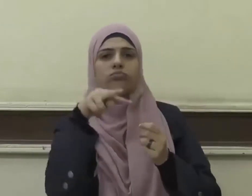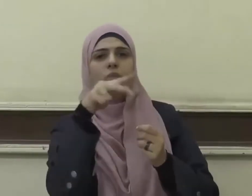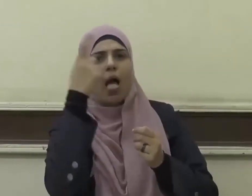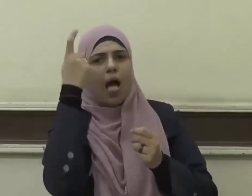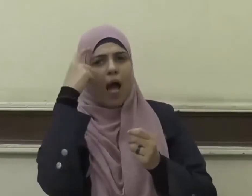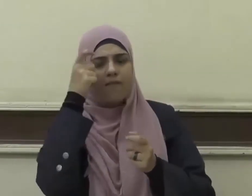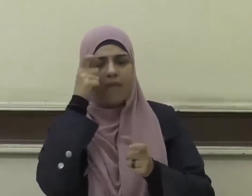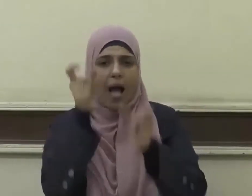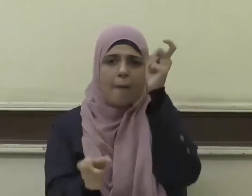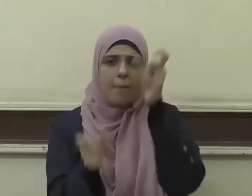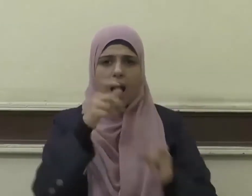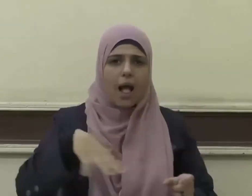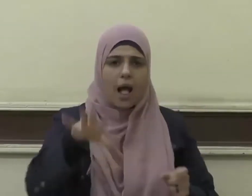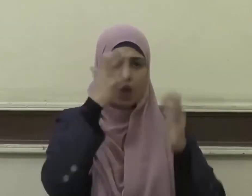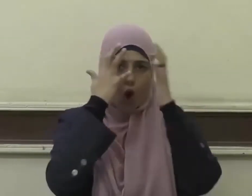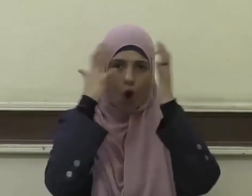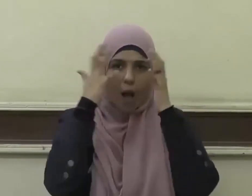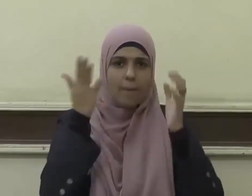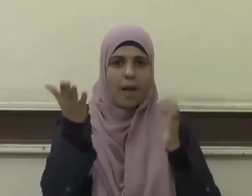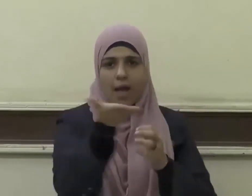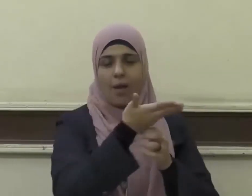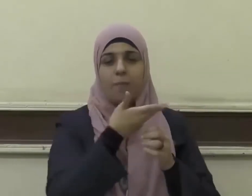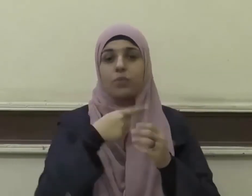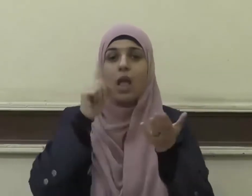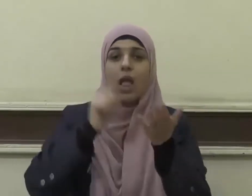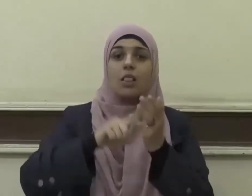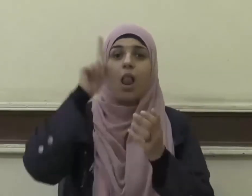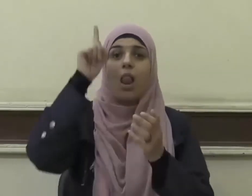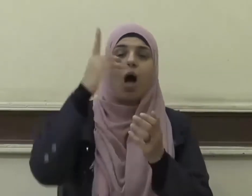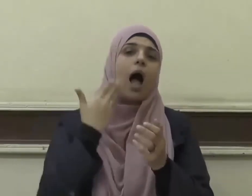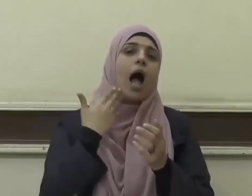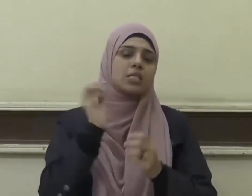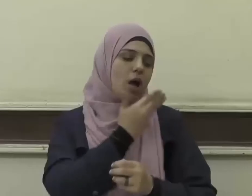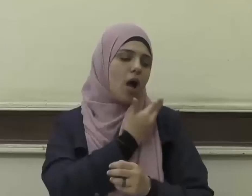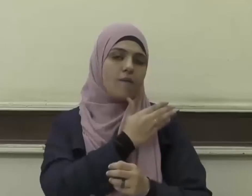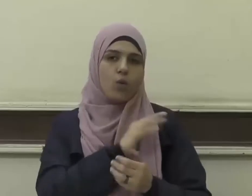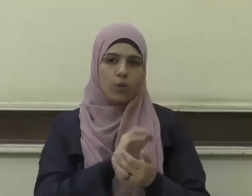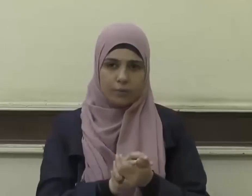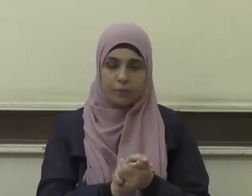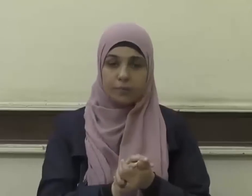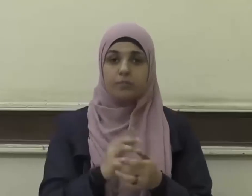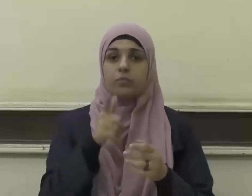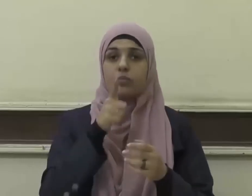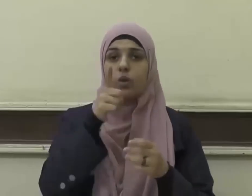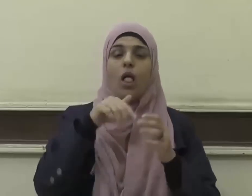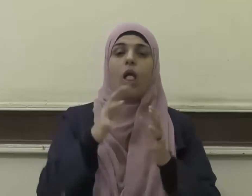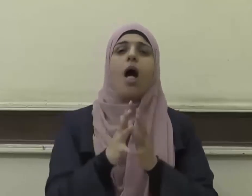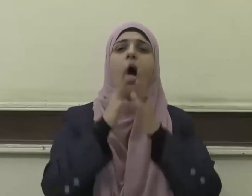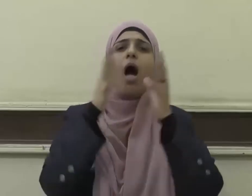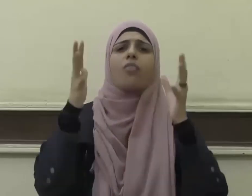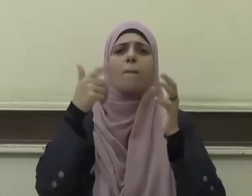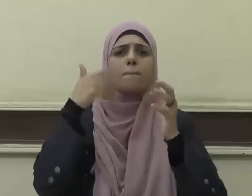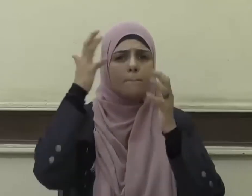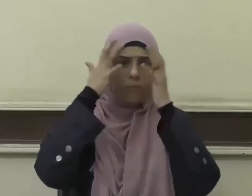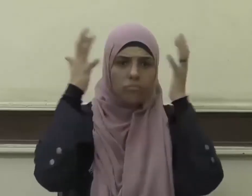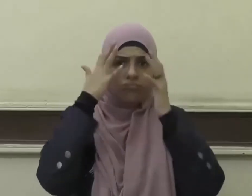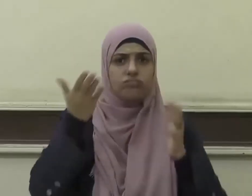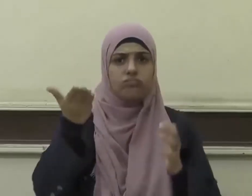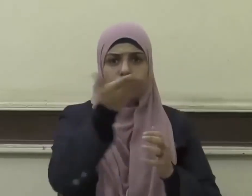العلماء إن الله عزيز غفور ولعظم قدرهم وعلو منزلتهم